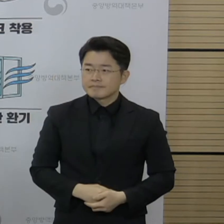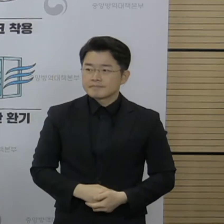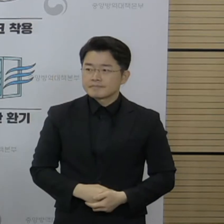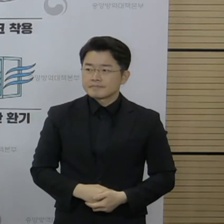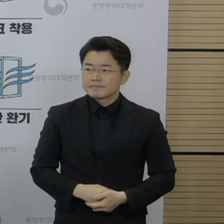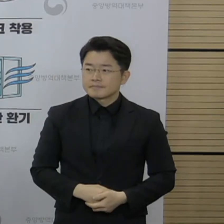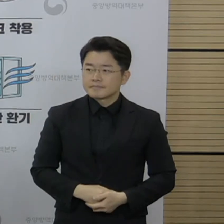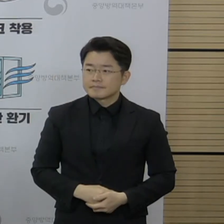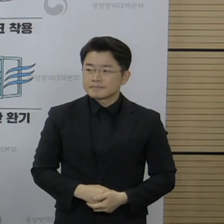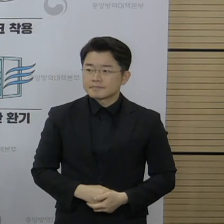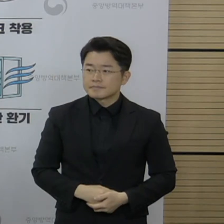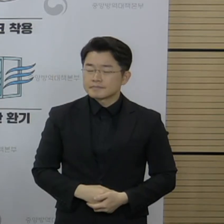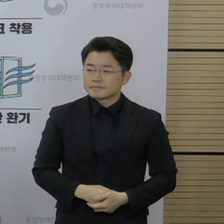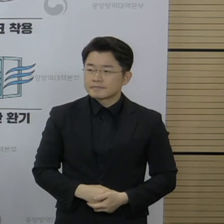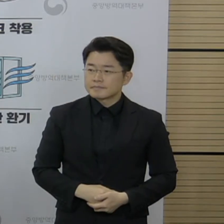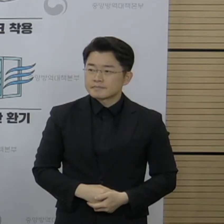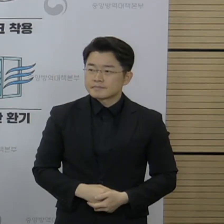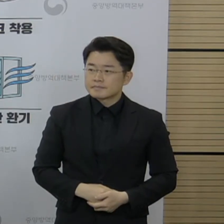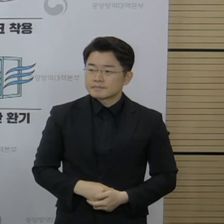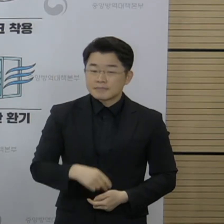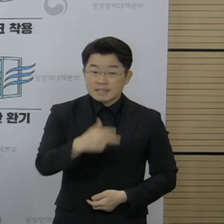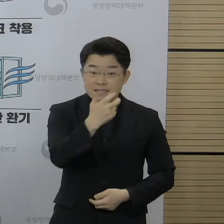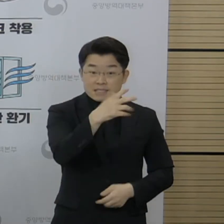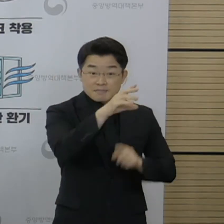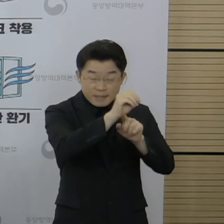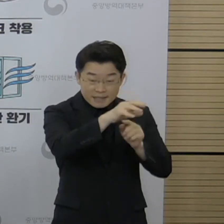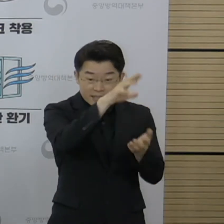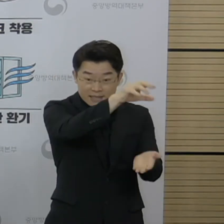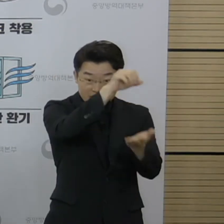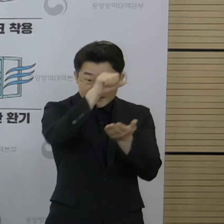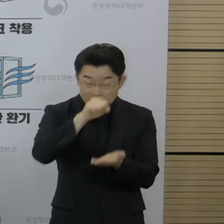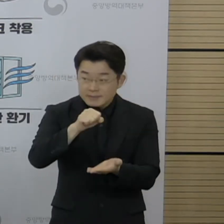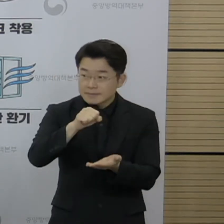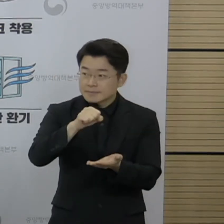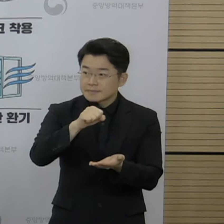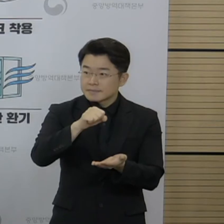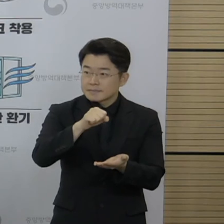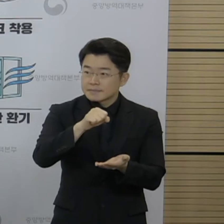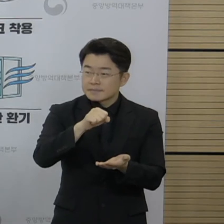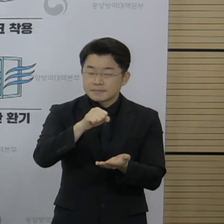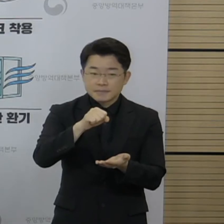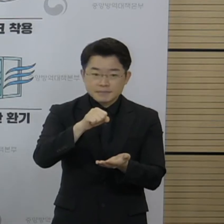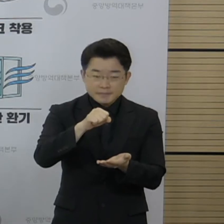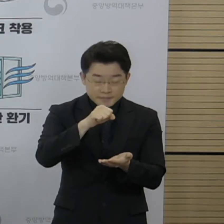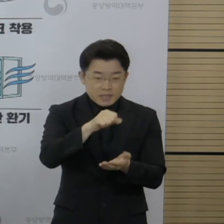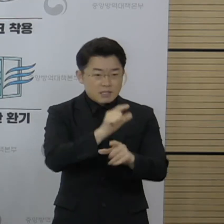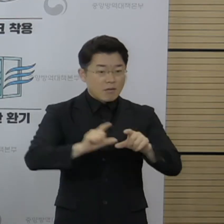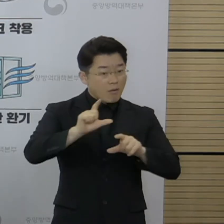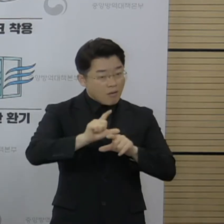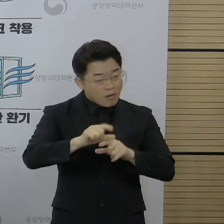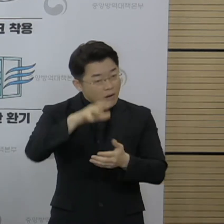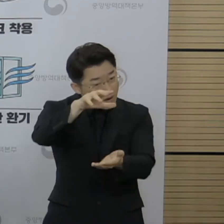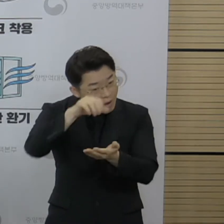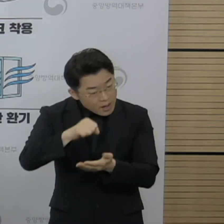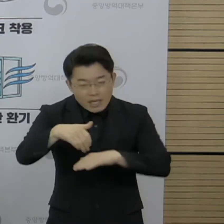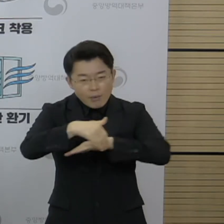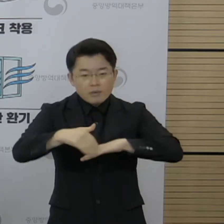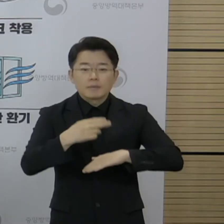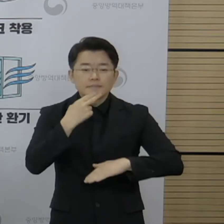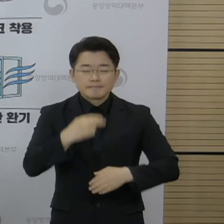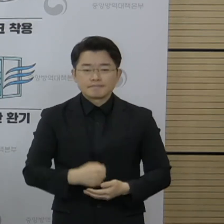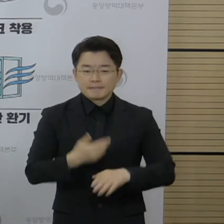부분 이외에는 추가적으로 물량에 대해서 이스라엘과 논의하고 있는 것은 현재는 없는 상황이고요. 다른